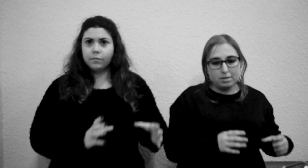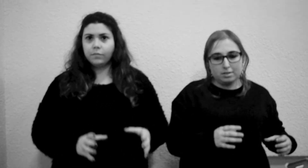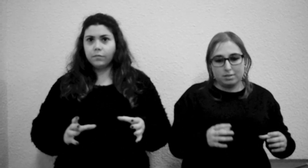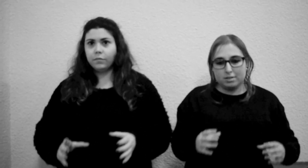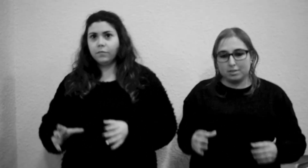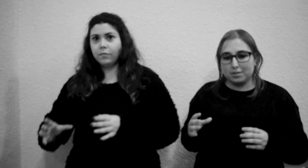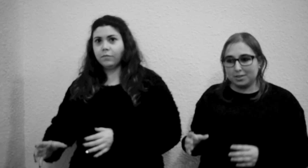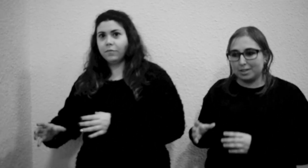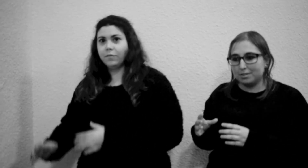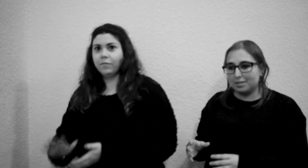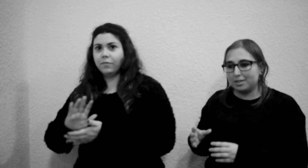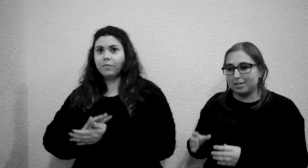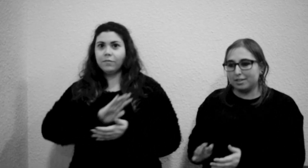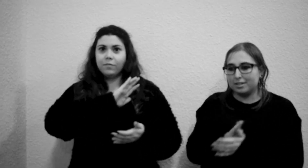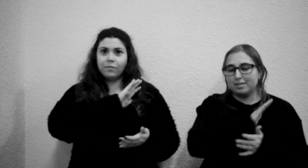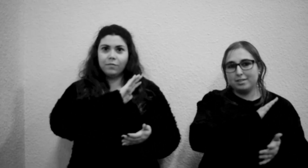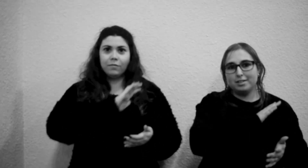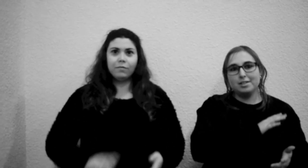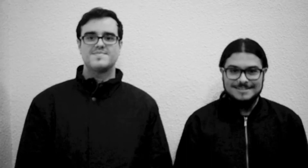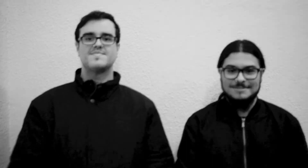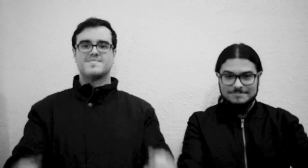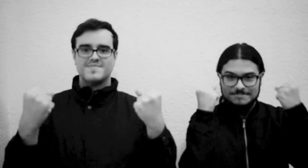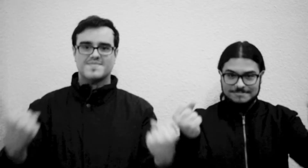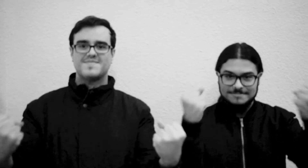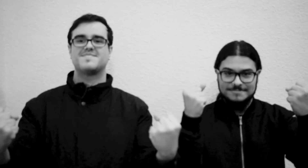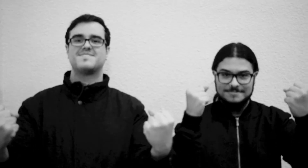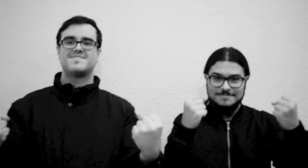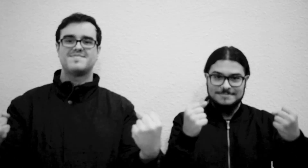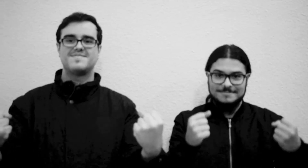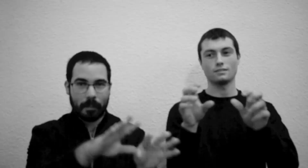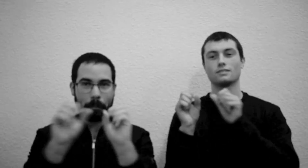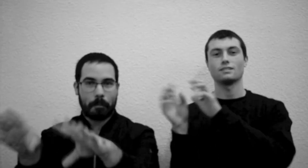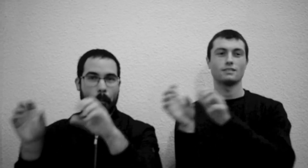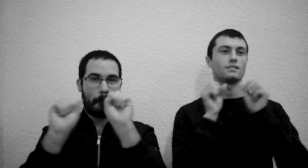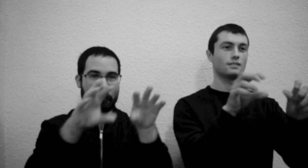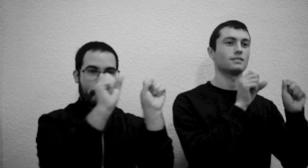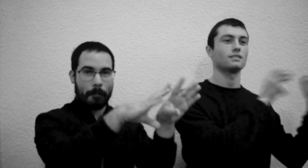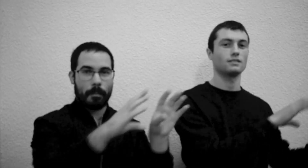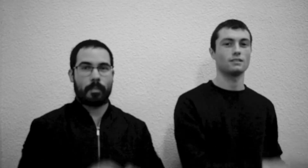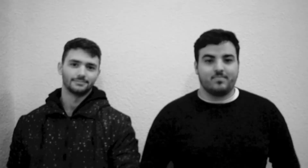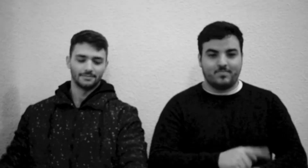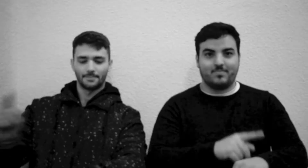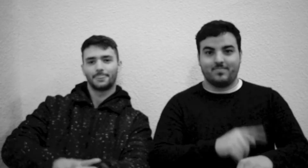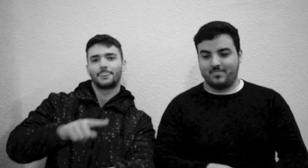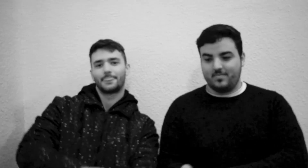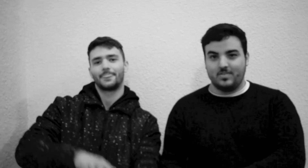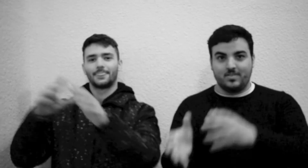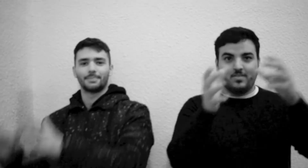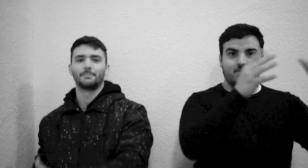de personas pueden ser Un bloque de energía Latiendo en sintonía El tiempo es un regalo